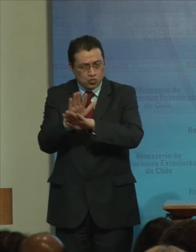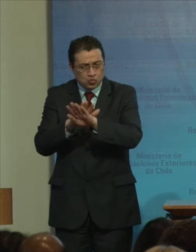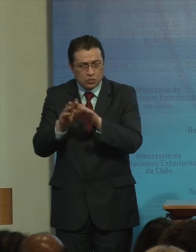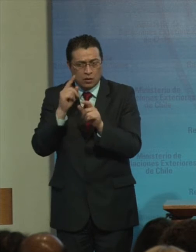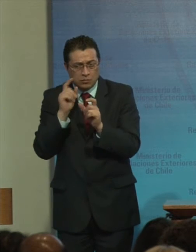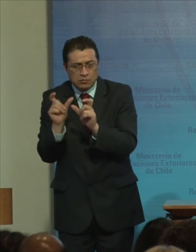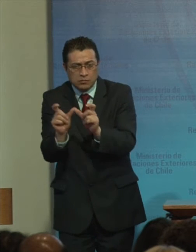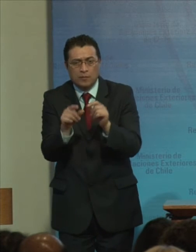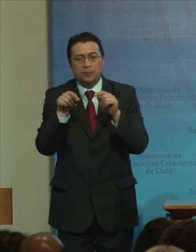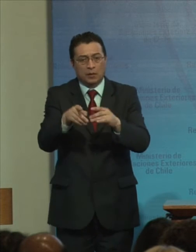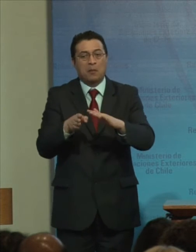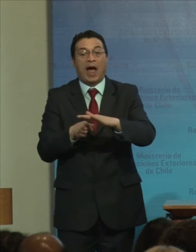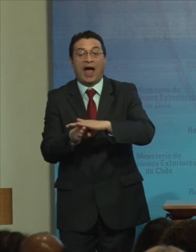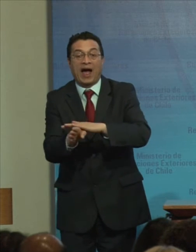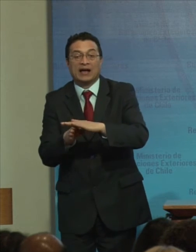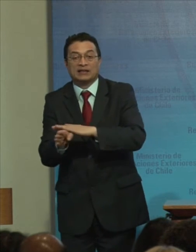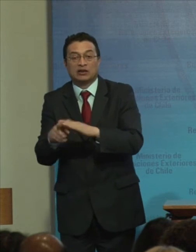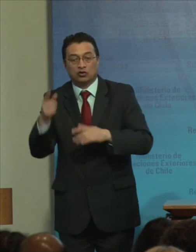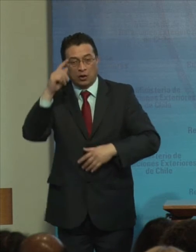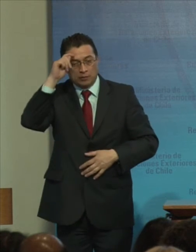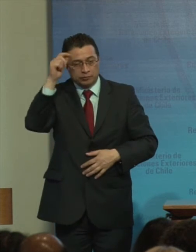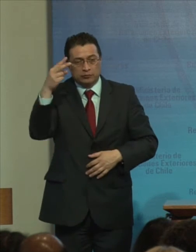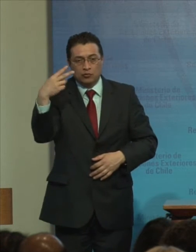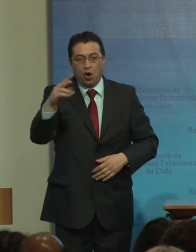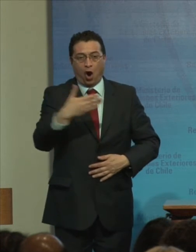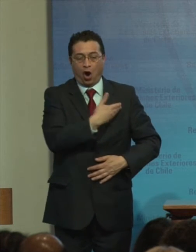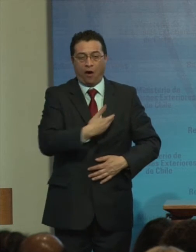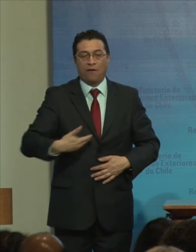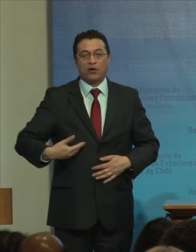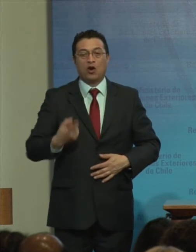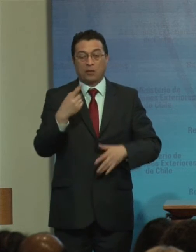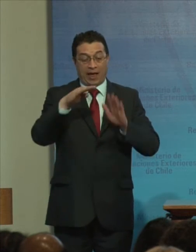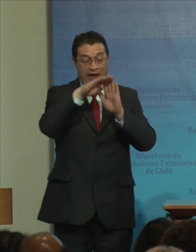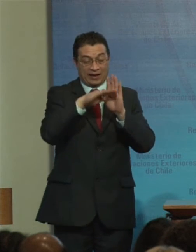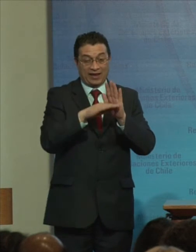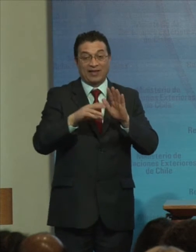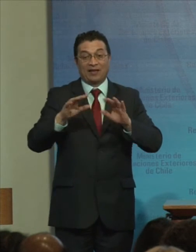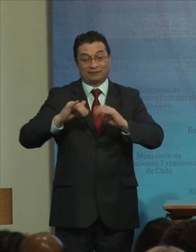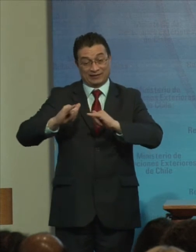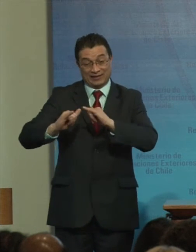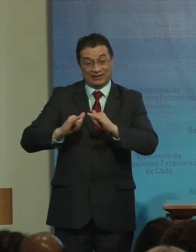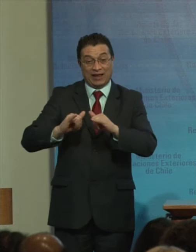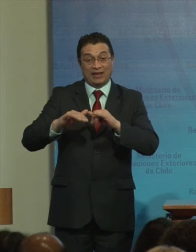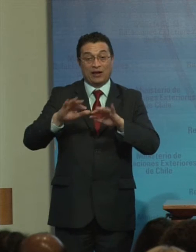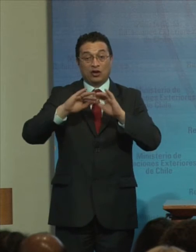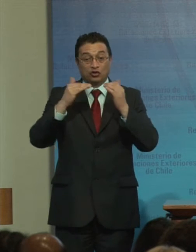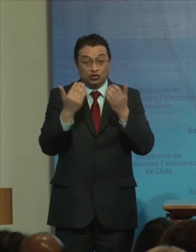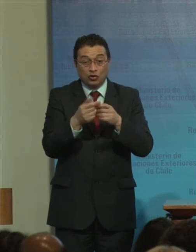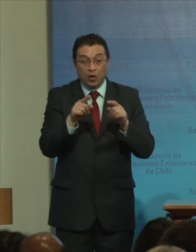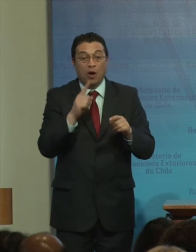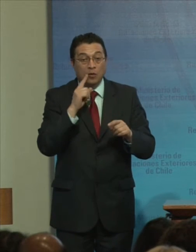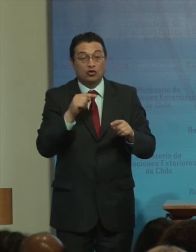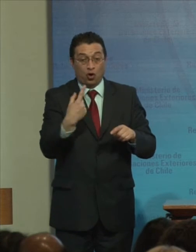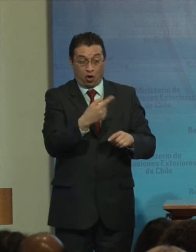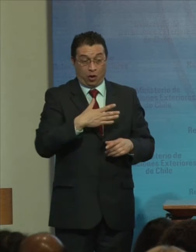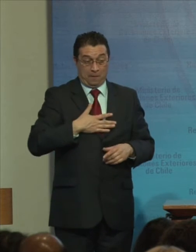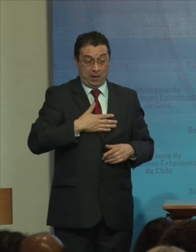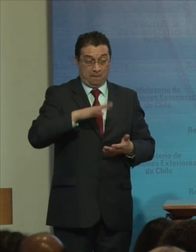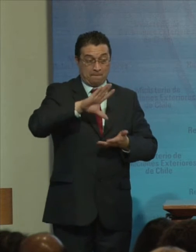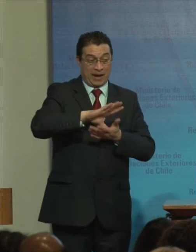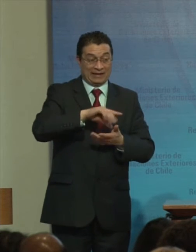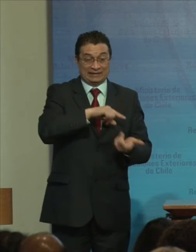proyectos De acceso digital Creados por el gobierno Como son La agenda digital Y la república digital En el caso De nuestro país